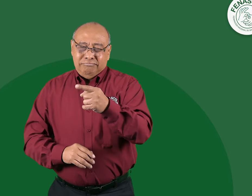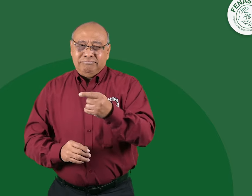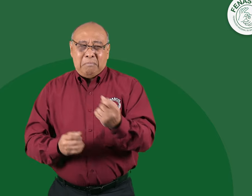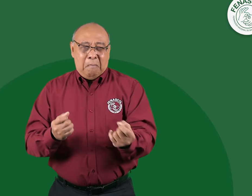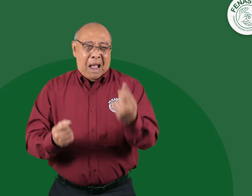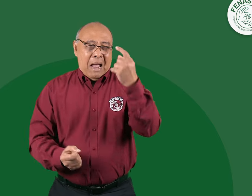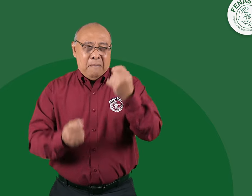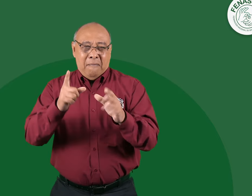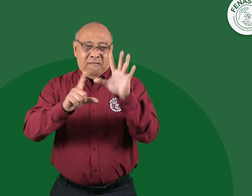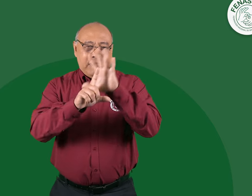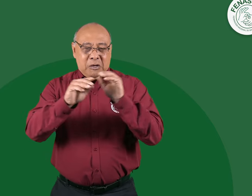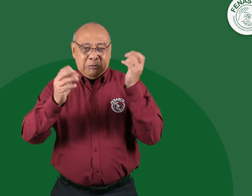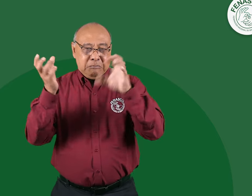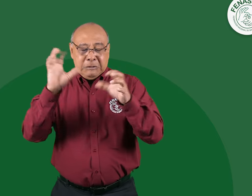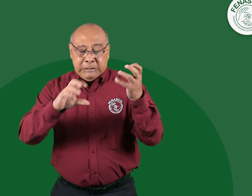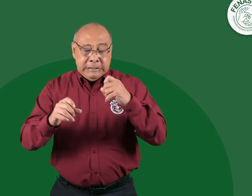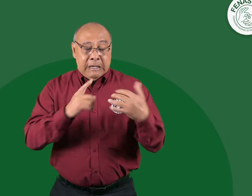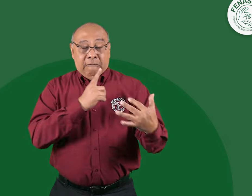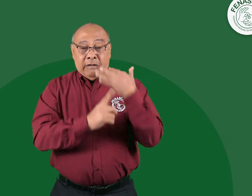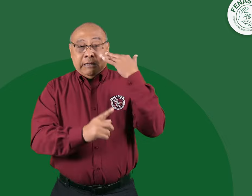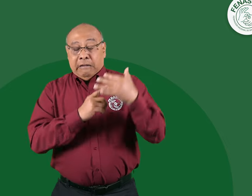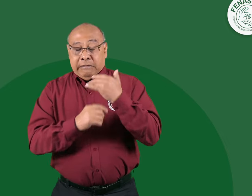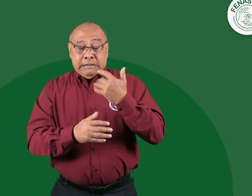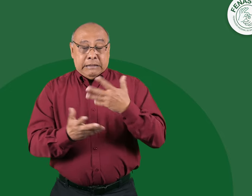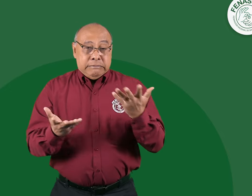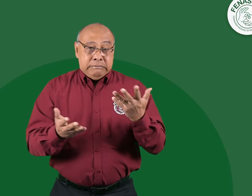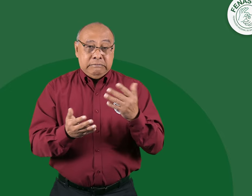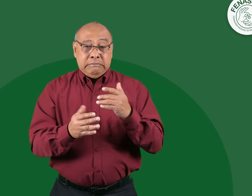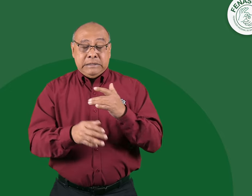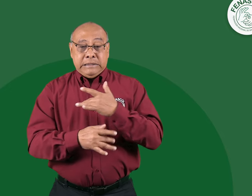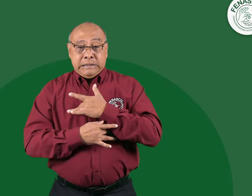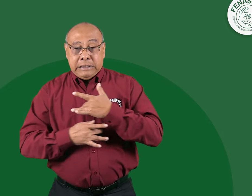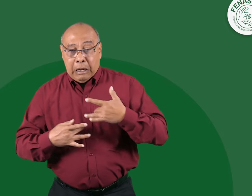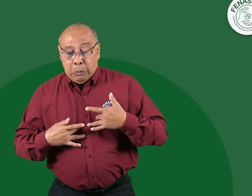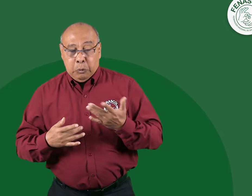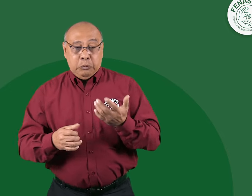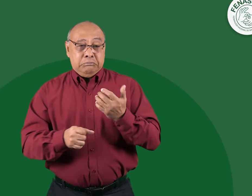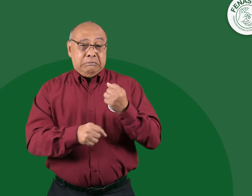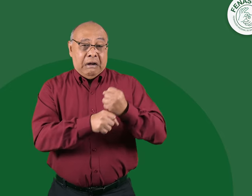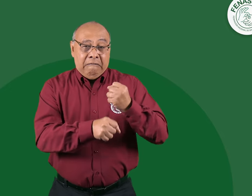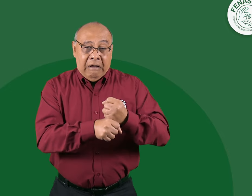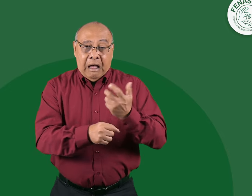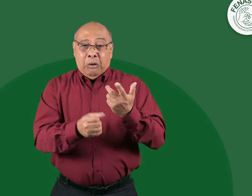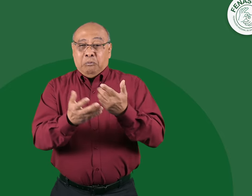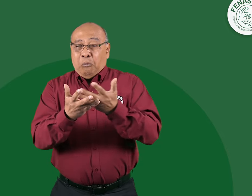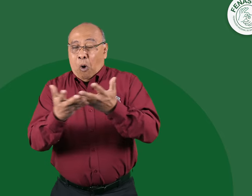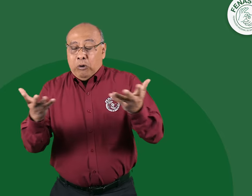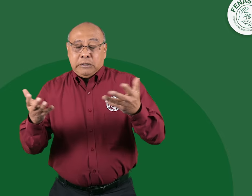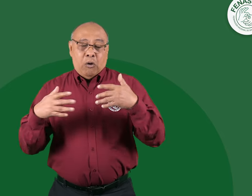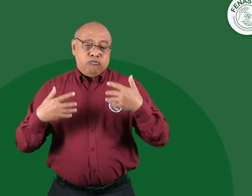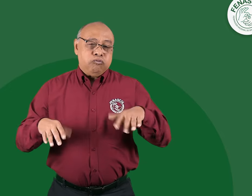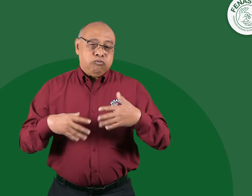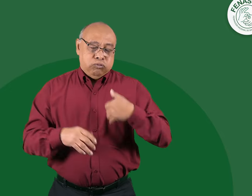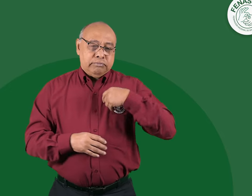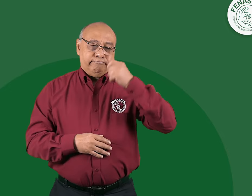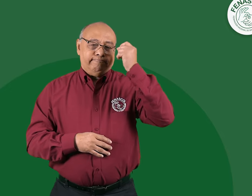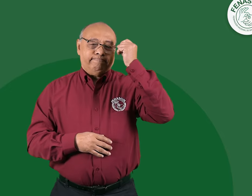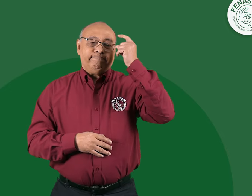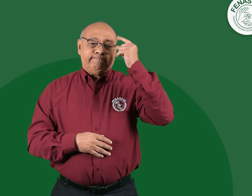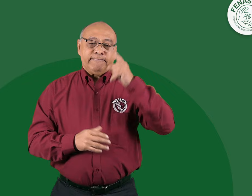no se ve pronta y conocemos por medio de diferentes videos situaciones en las que se han visto afectadas las personas sordas, en